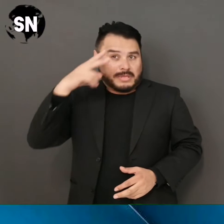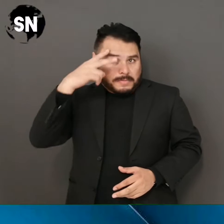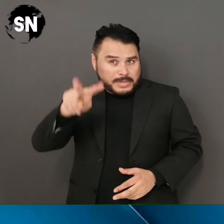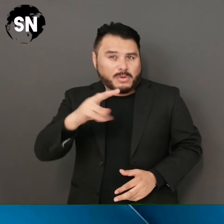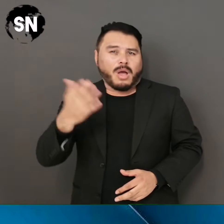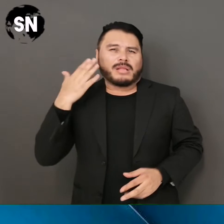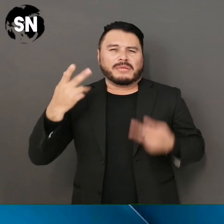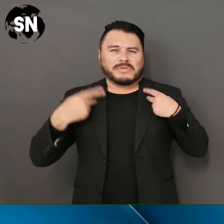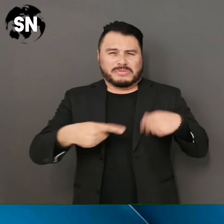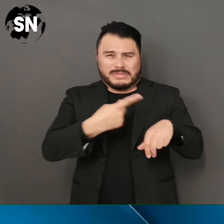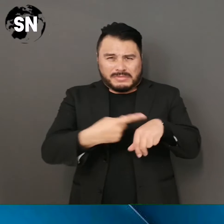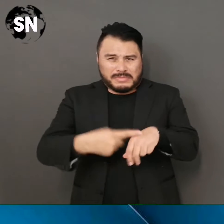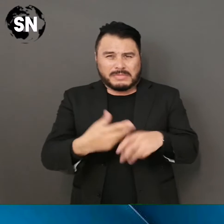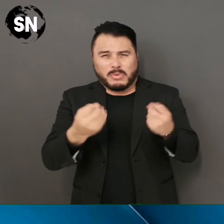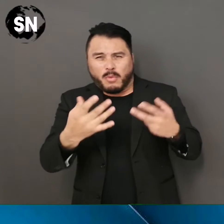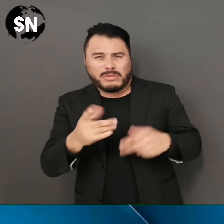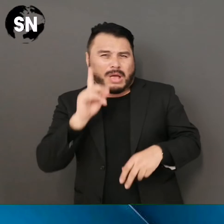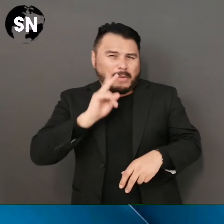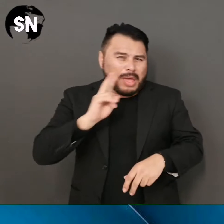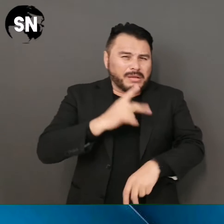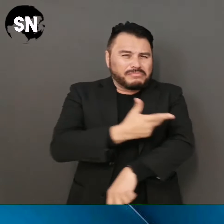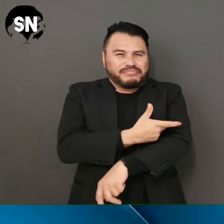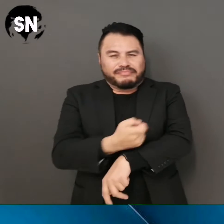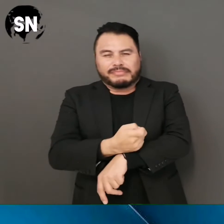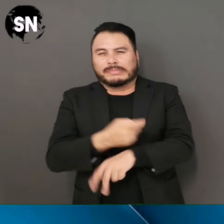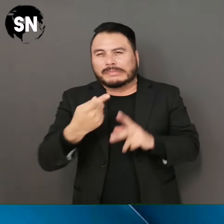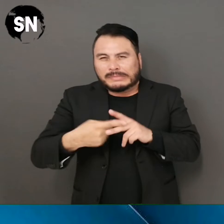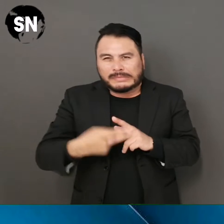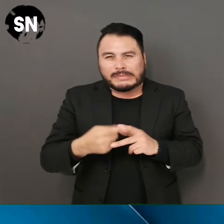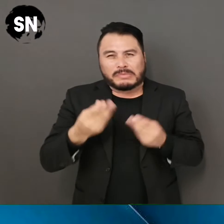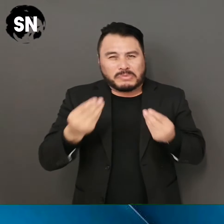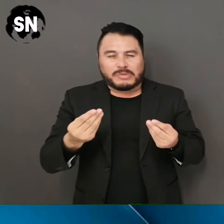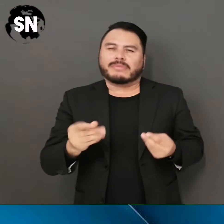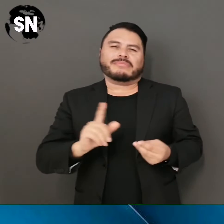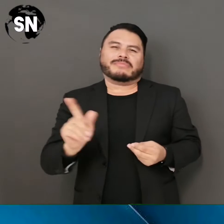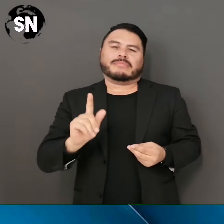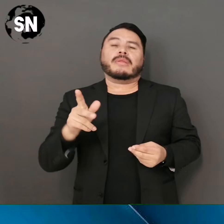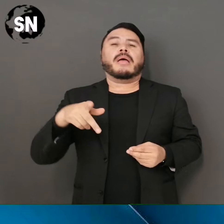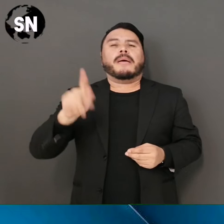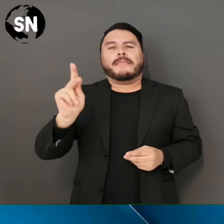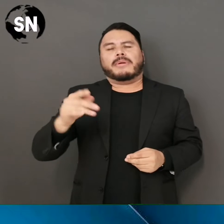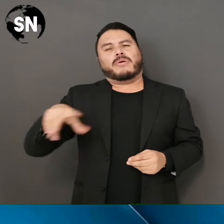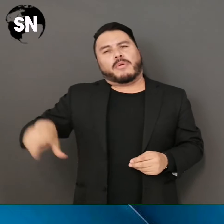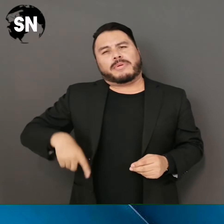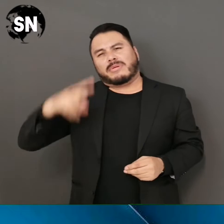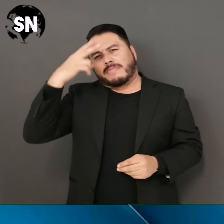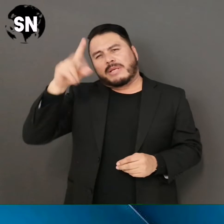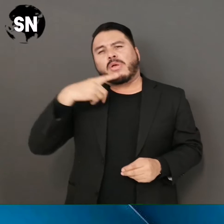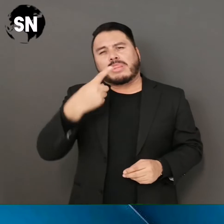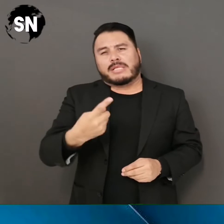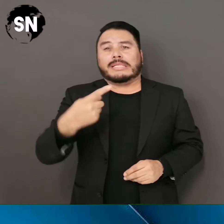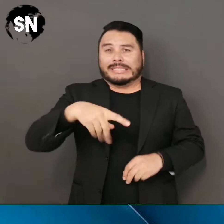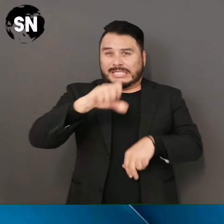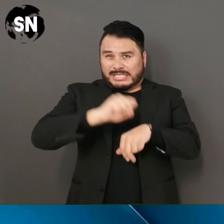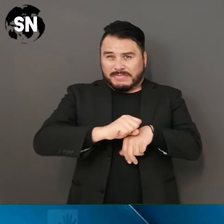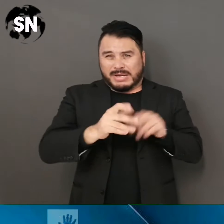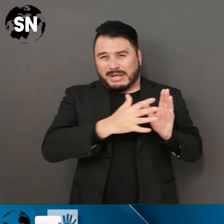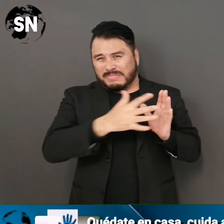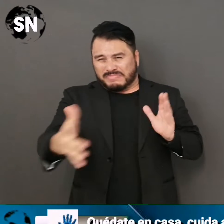A pesar de haber hecho menos pruebas que otros países, el gobierno mexicano confía en estar preparado para afrontar esa semana la fase más crítica